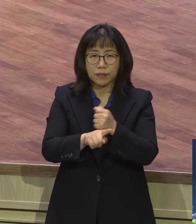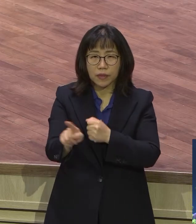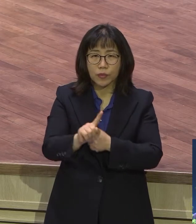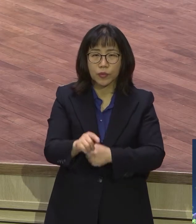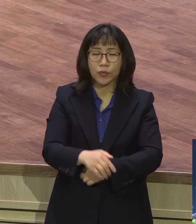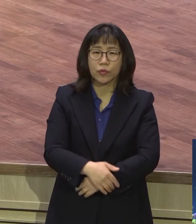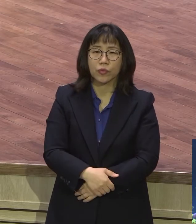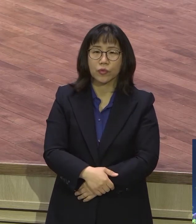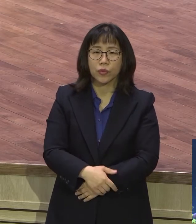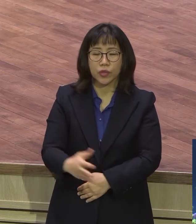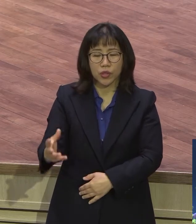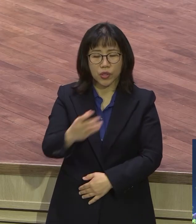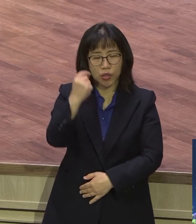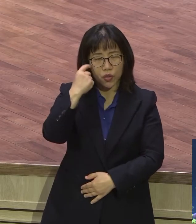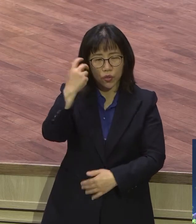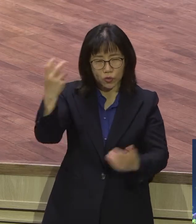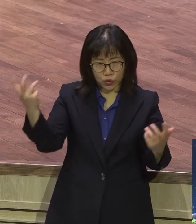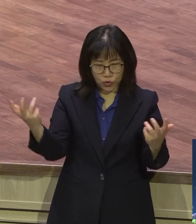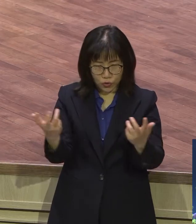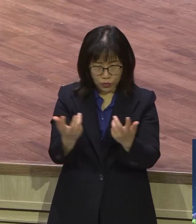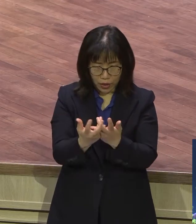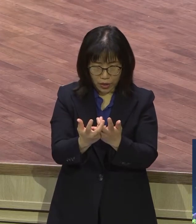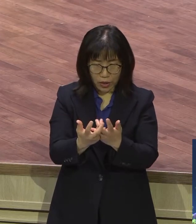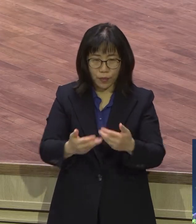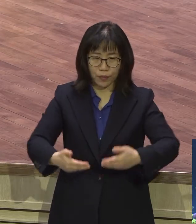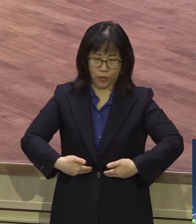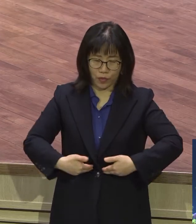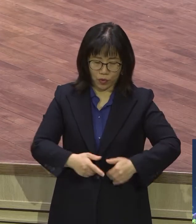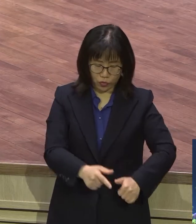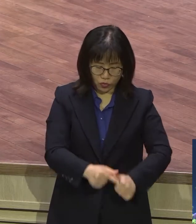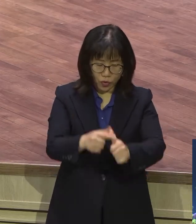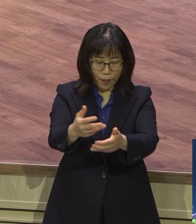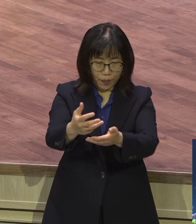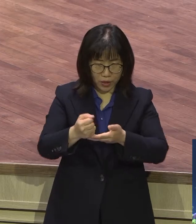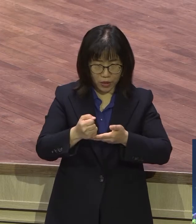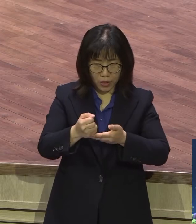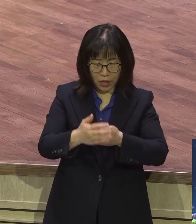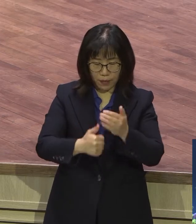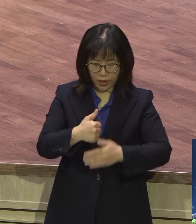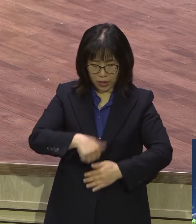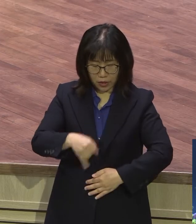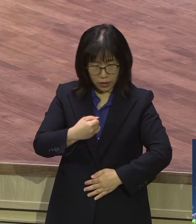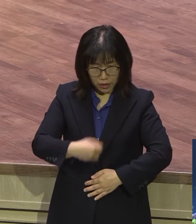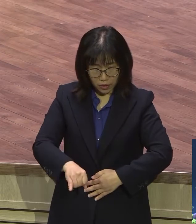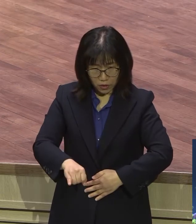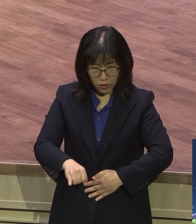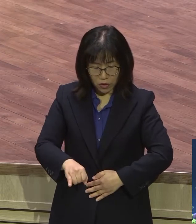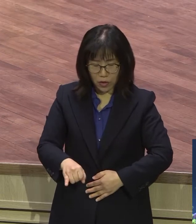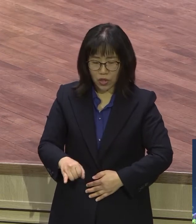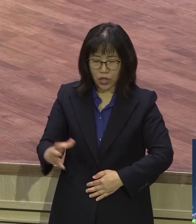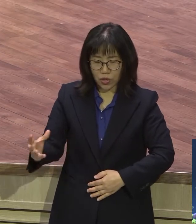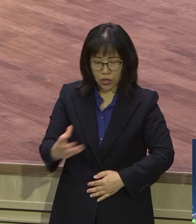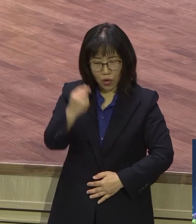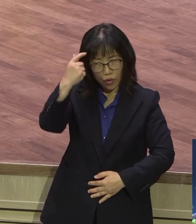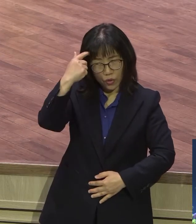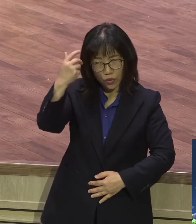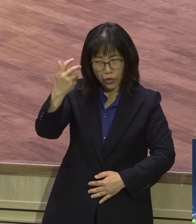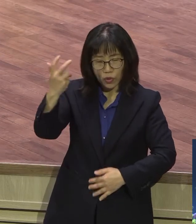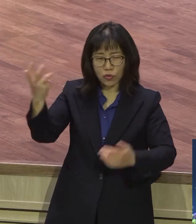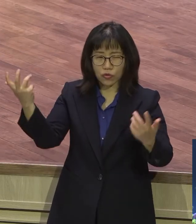성령 충만 아닙니다. 누군 받은 하나님의 자녀가 늘 성령으로 충만한 삶을 살아야 된다.